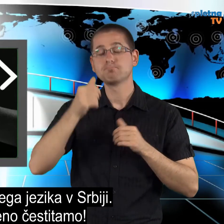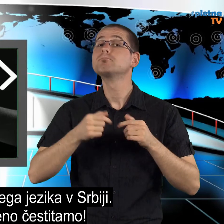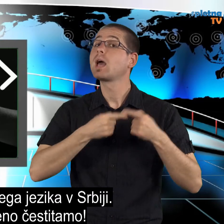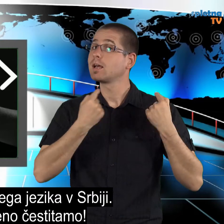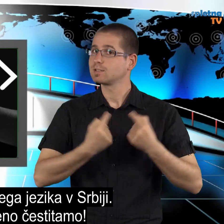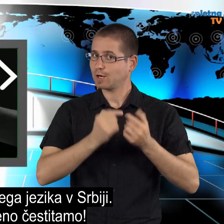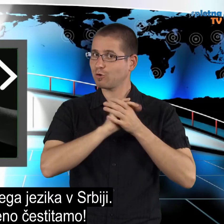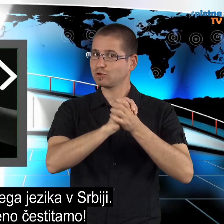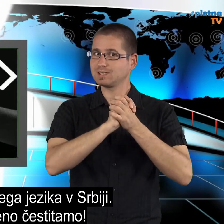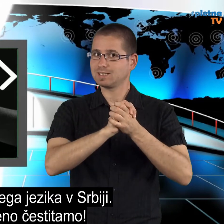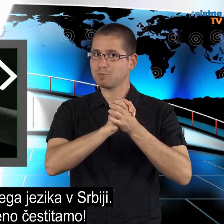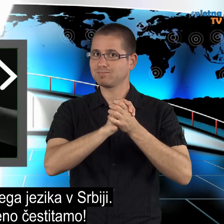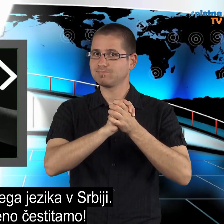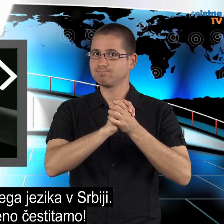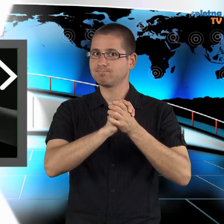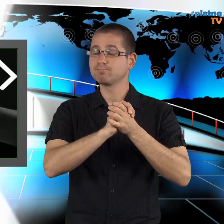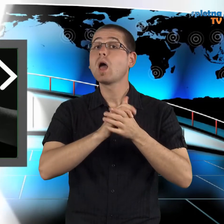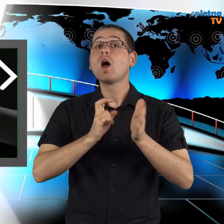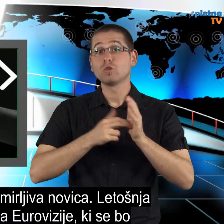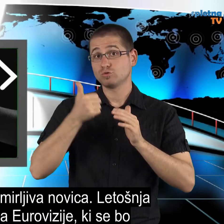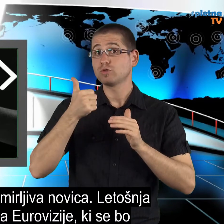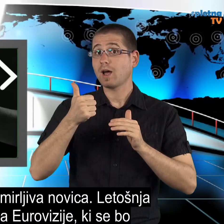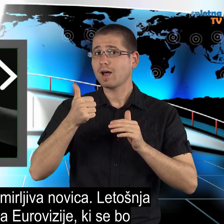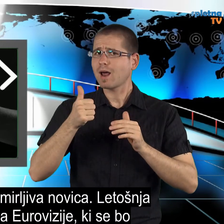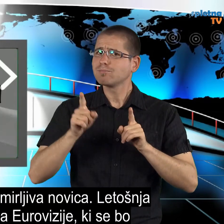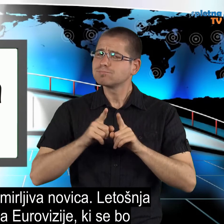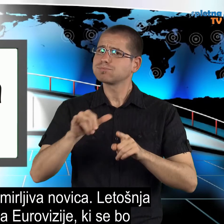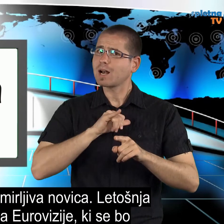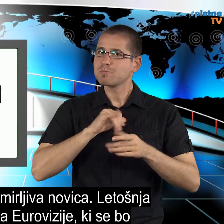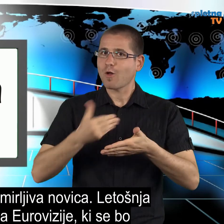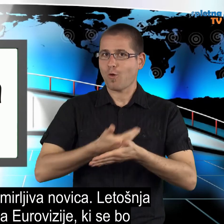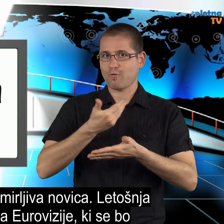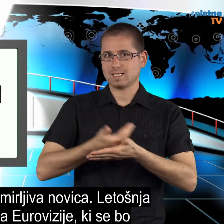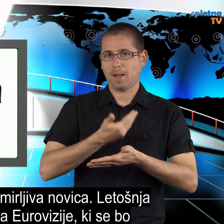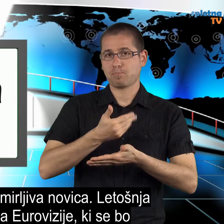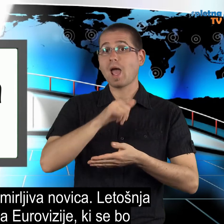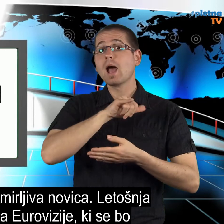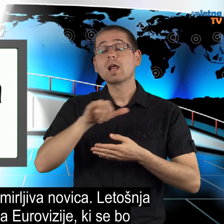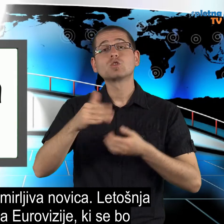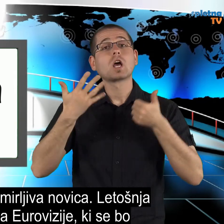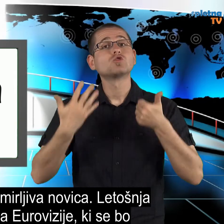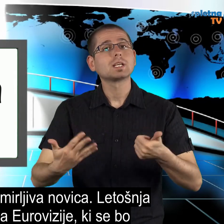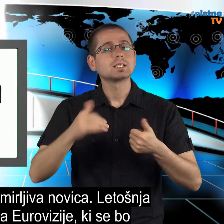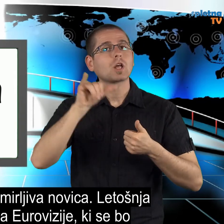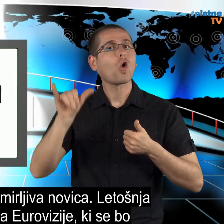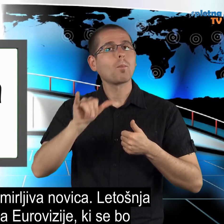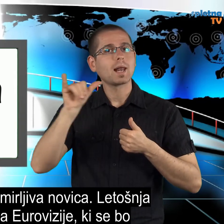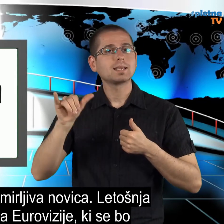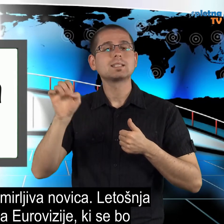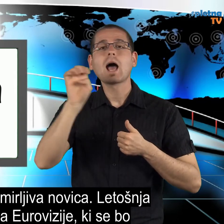Iskreno čestitamo. In še ena vznemirljiva novica. Letošnja 60. obletnica